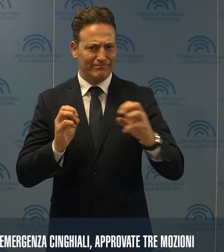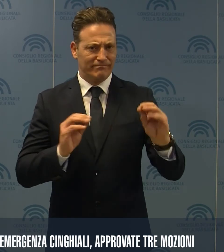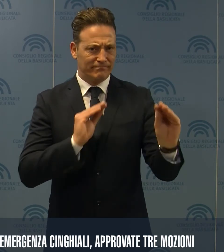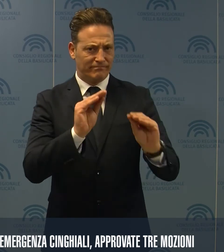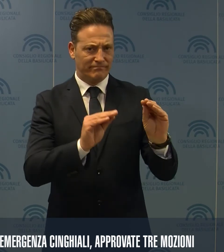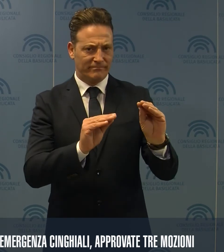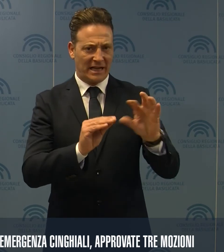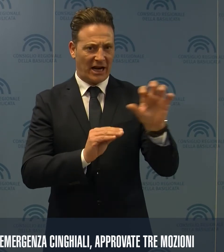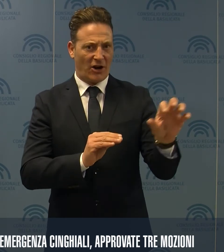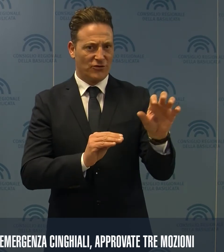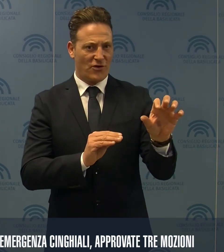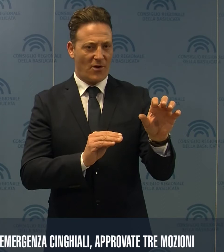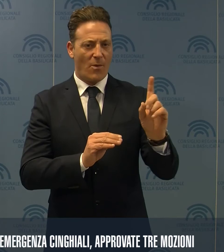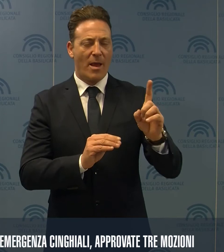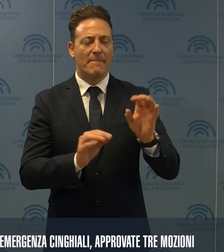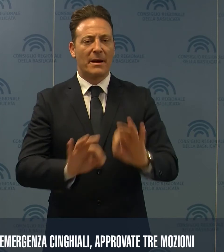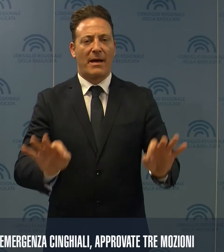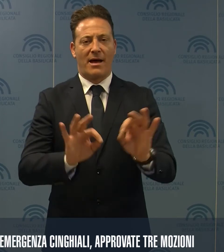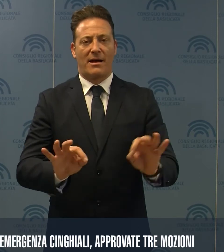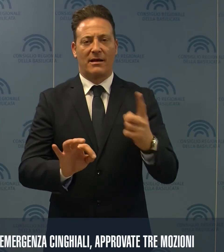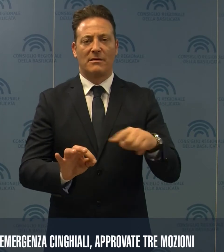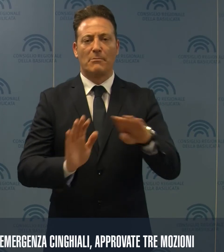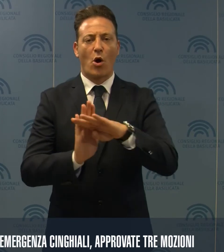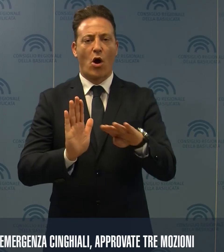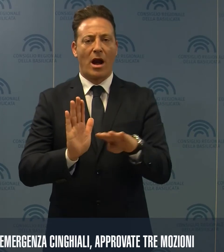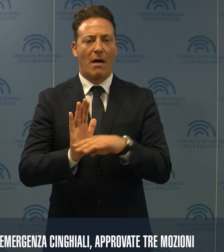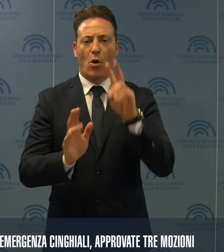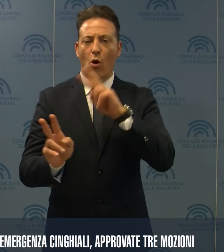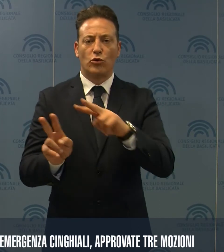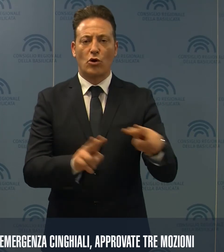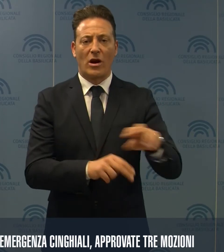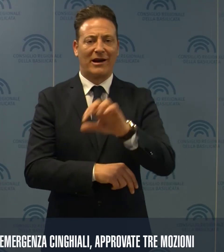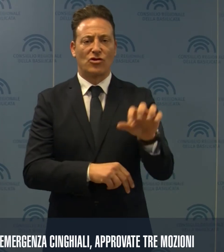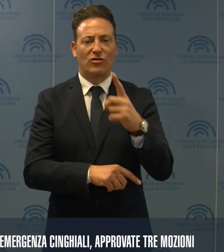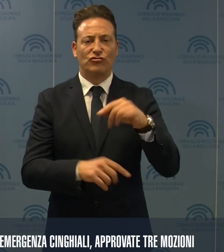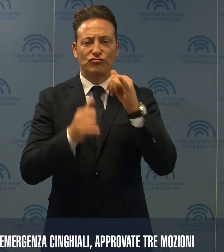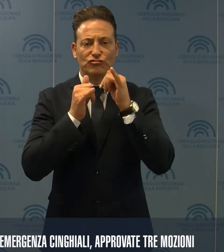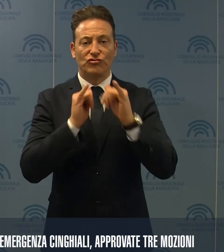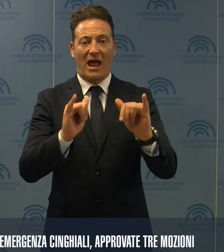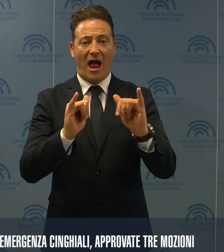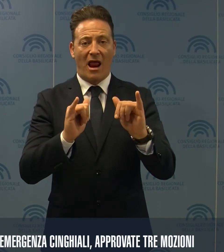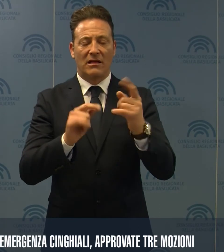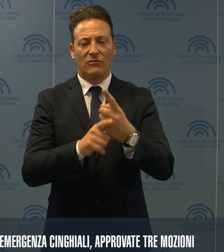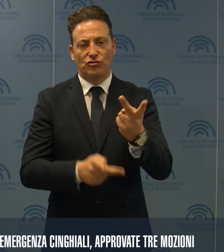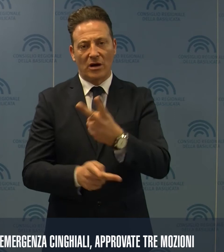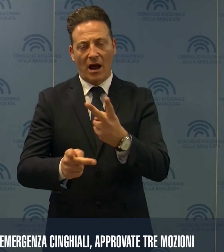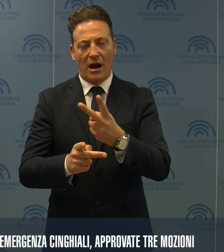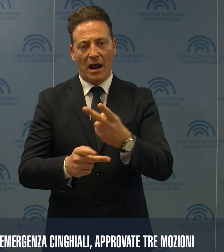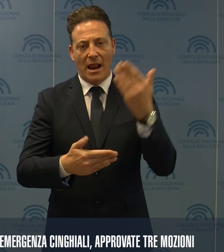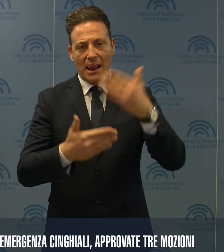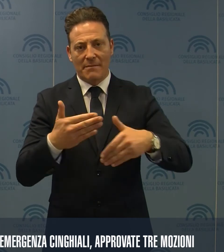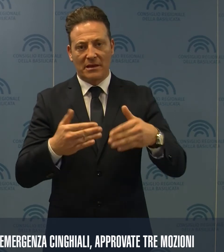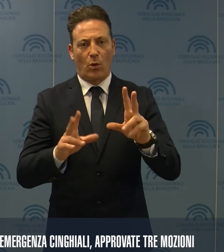al Governo regionale, la predisposizione di un piano di controllo regionale del cinghiale che contenga una nuova